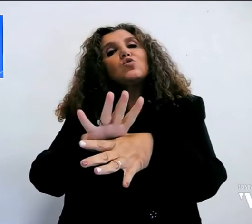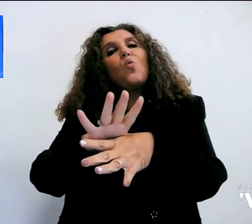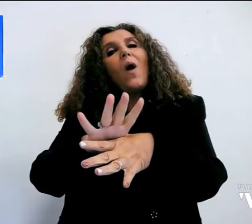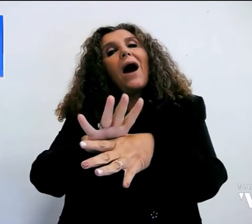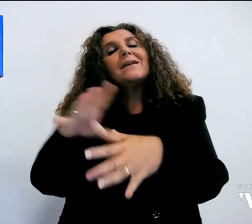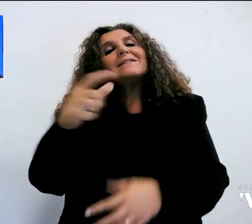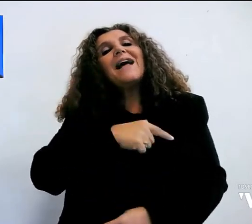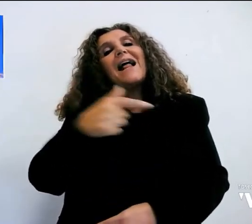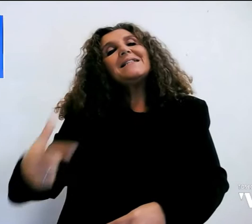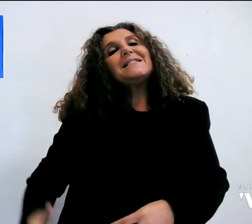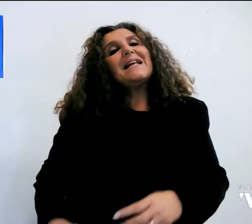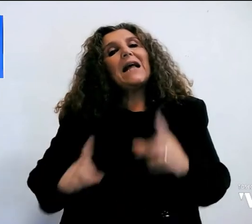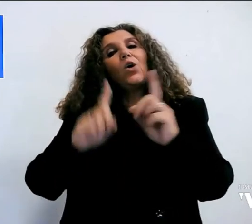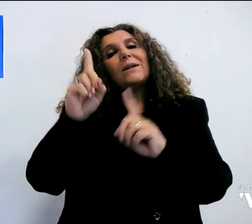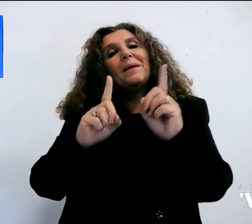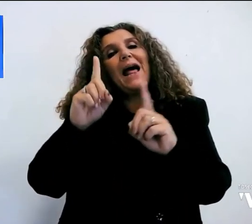di Milano.